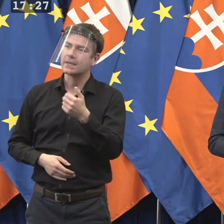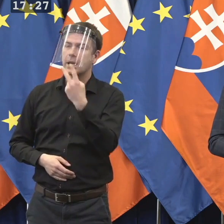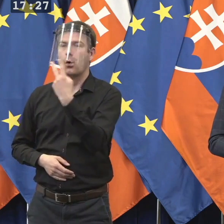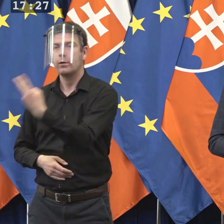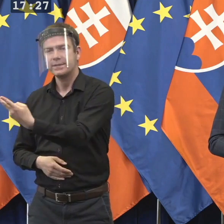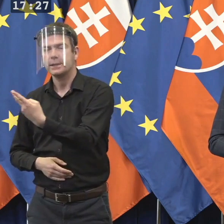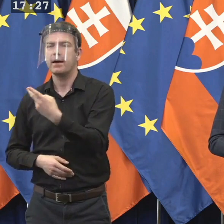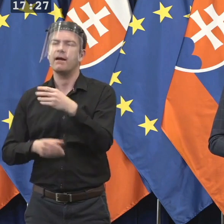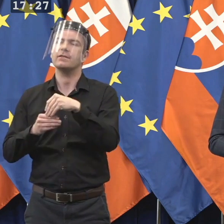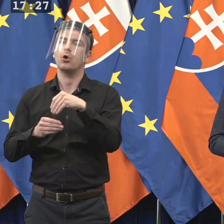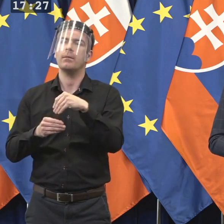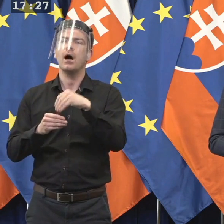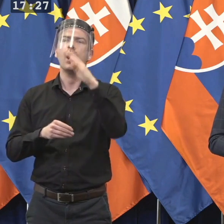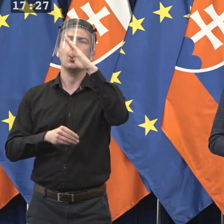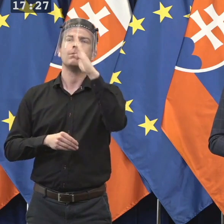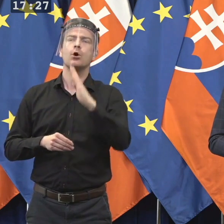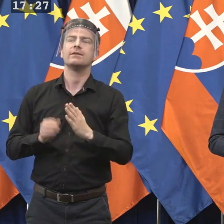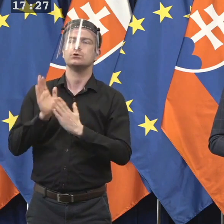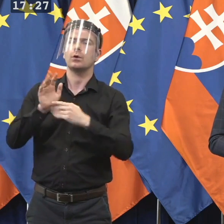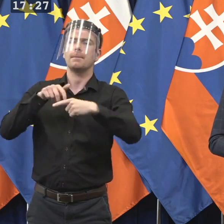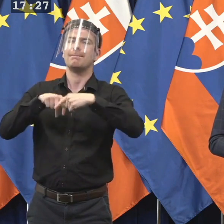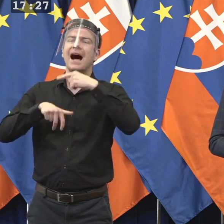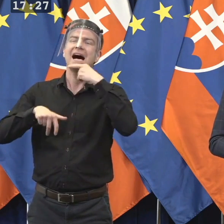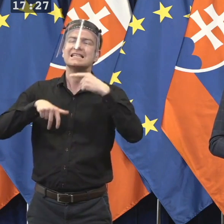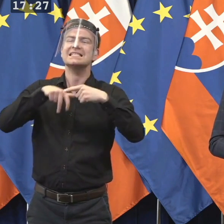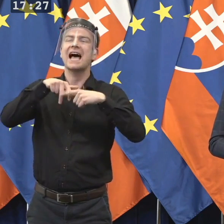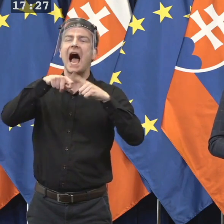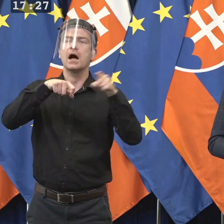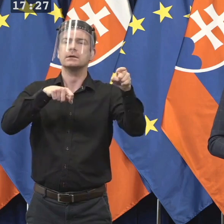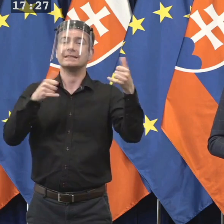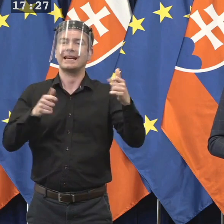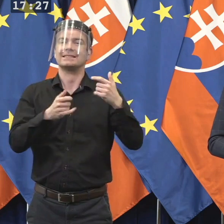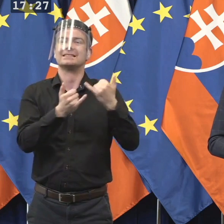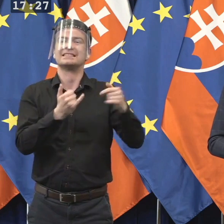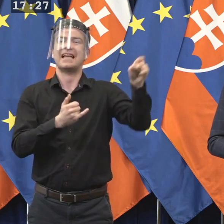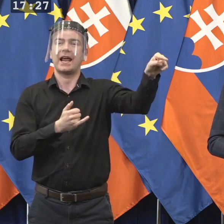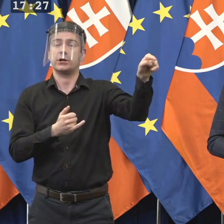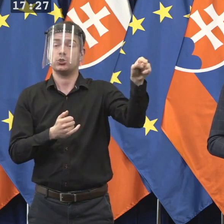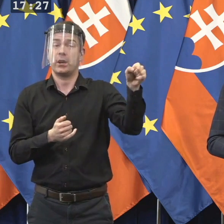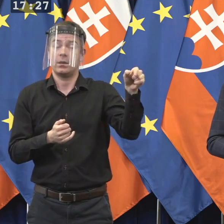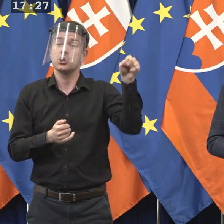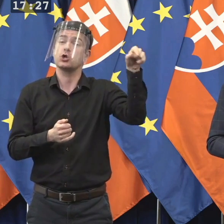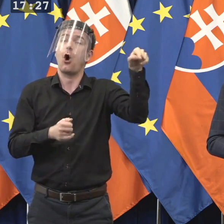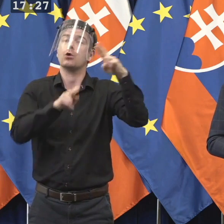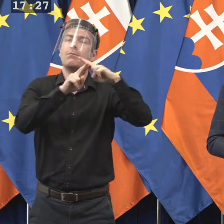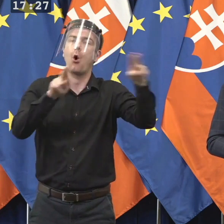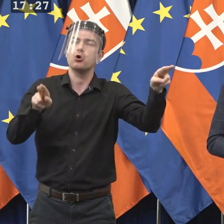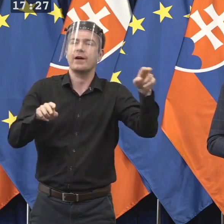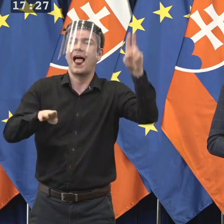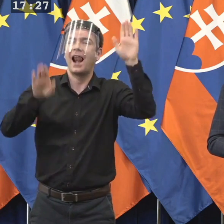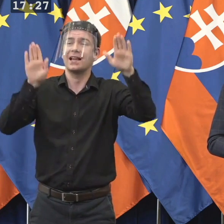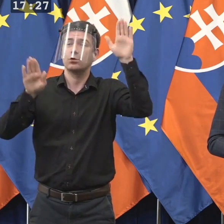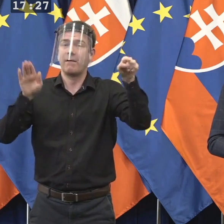profesorovi Mazákovi zo zahraničia hlasovať. A verím, že toto zvládne v prospech profesora Mazáka, že práve teraz je na mieste,